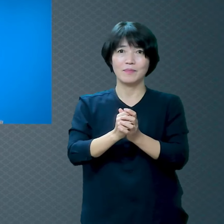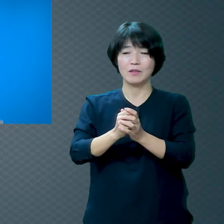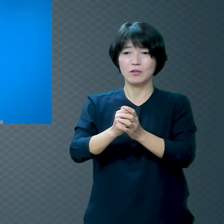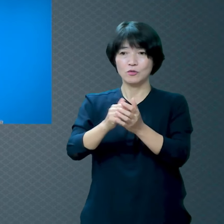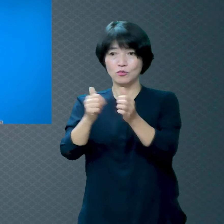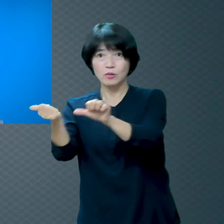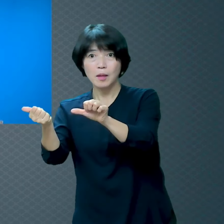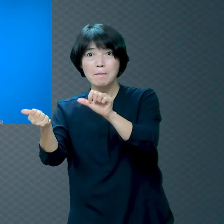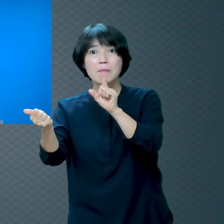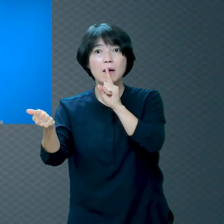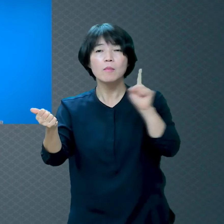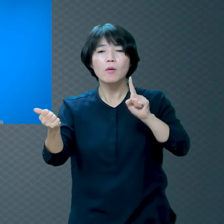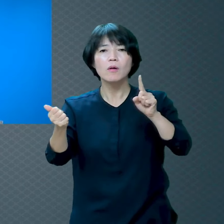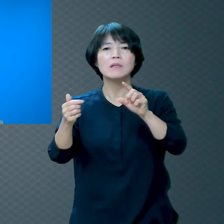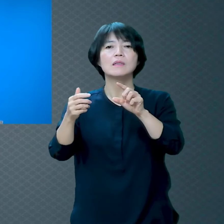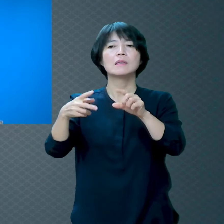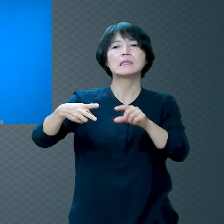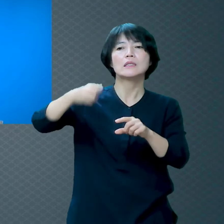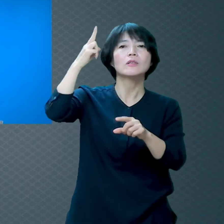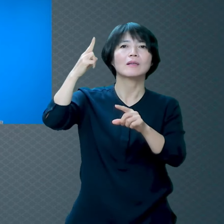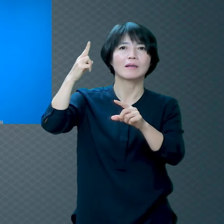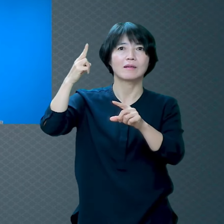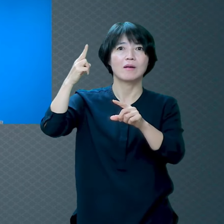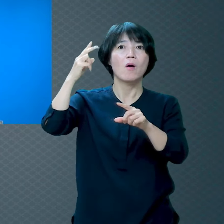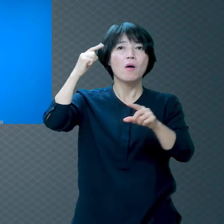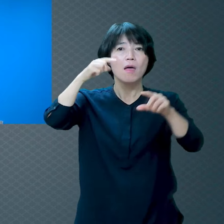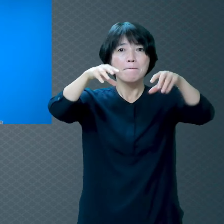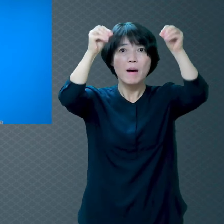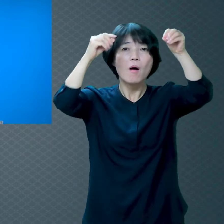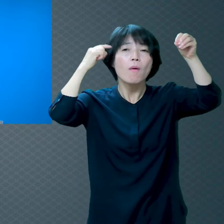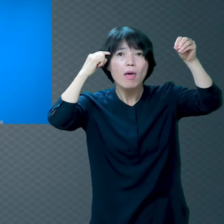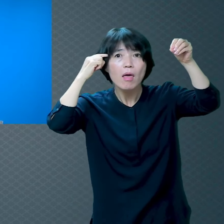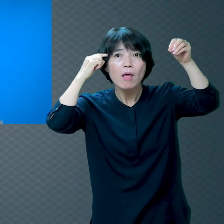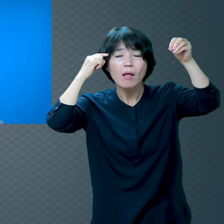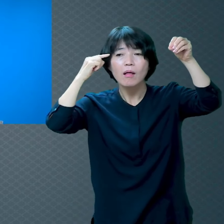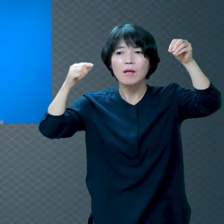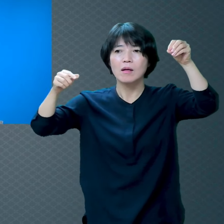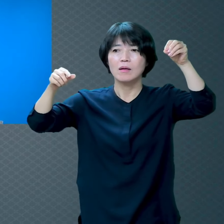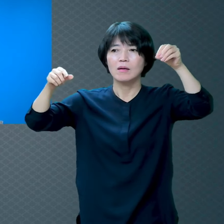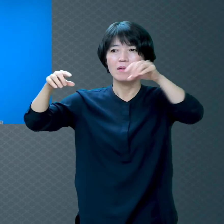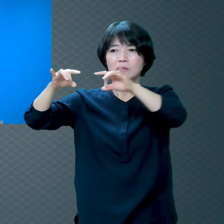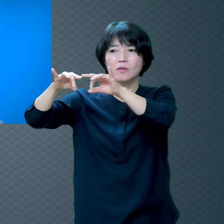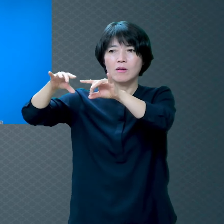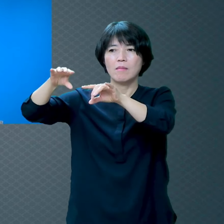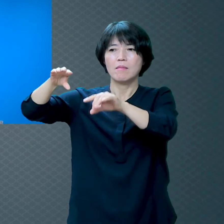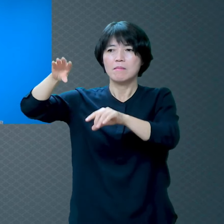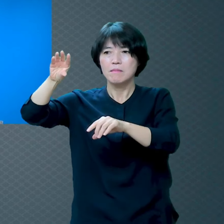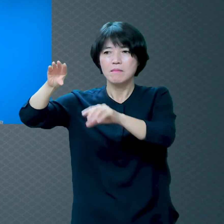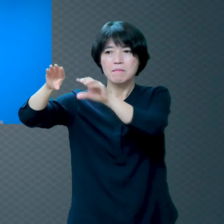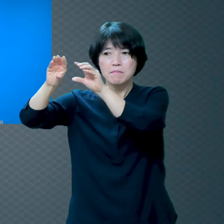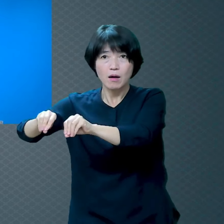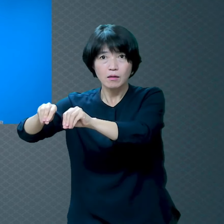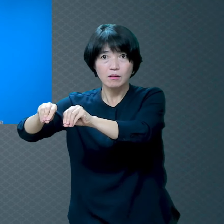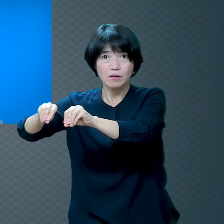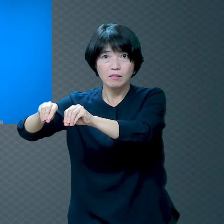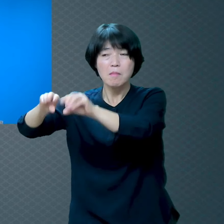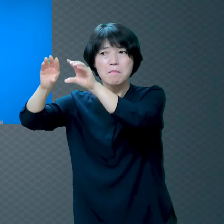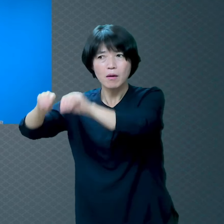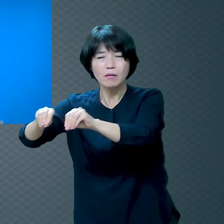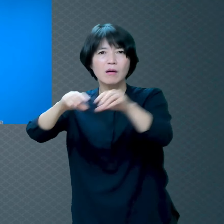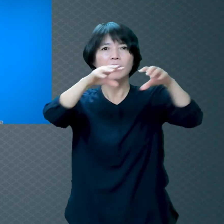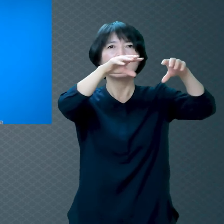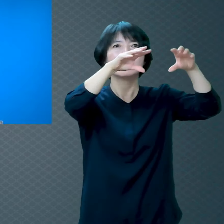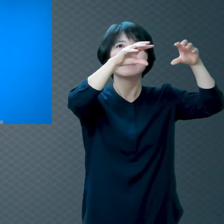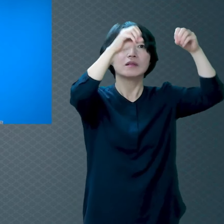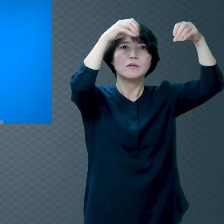왜 연결되어 있던 선이 끊어진 거죠 스위치를 탁 눌러서 연결되어 있는 걸 끊는 거예요